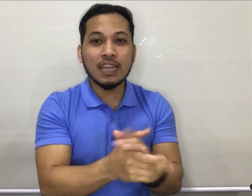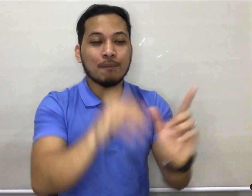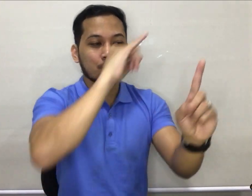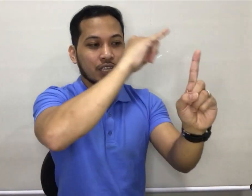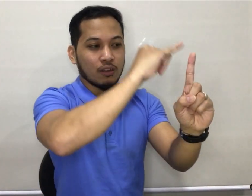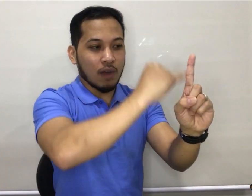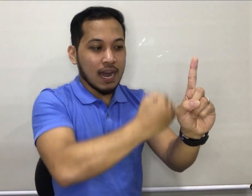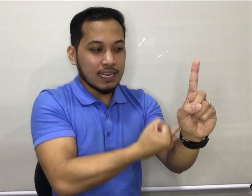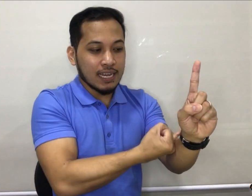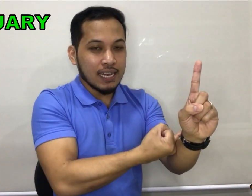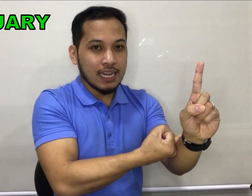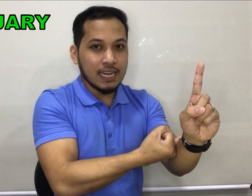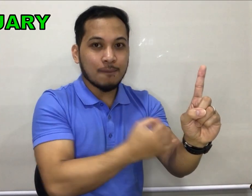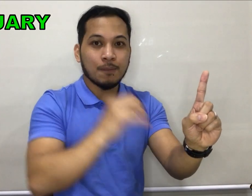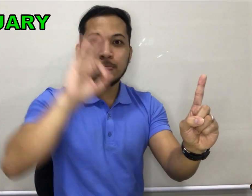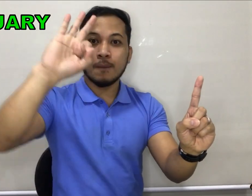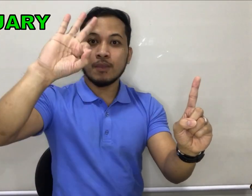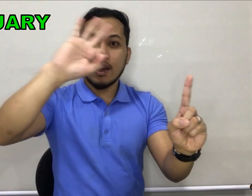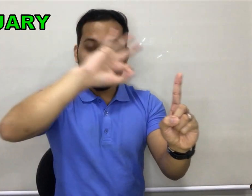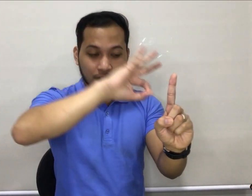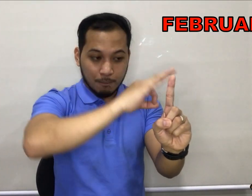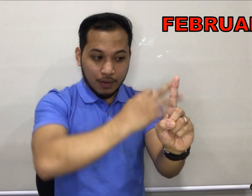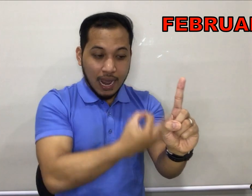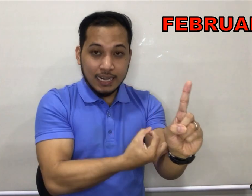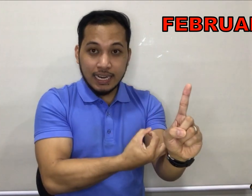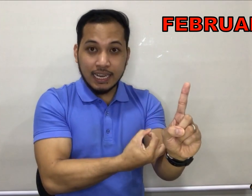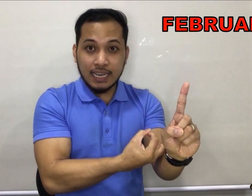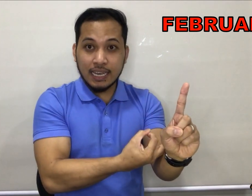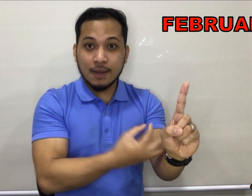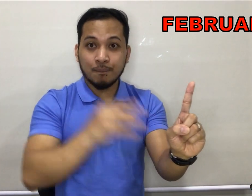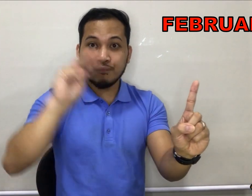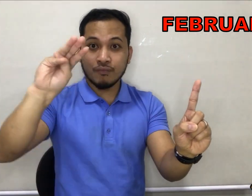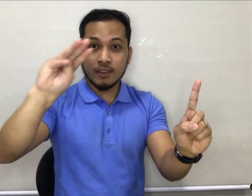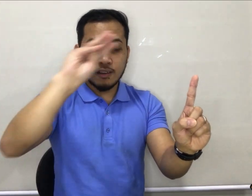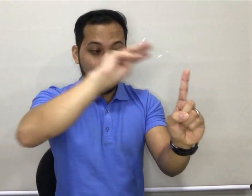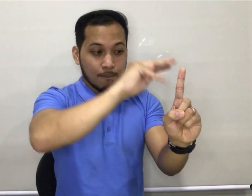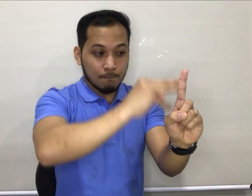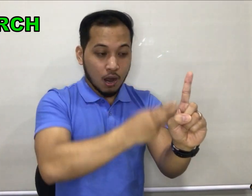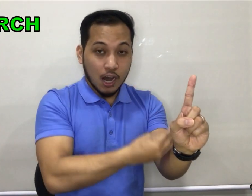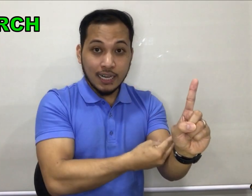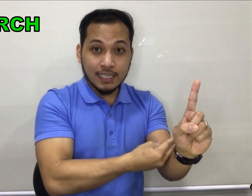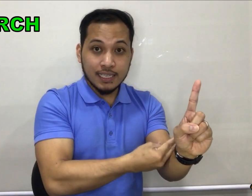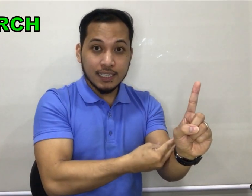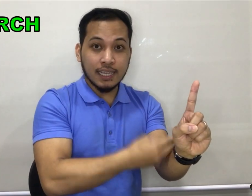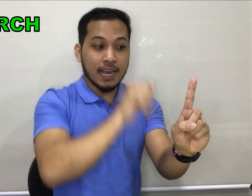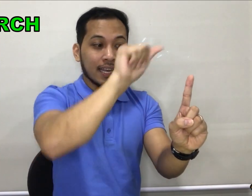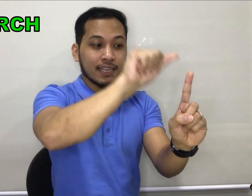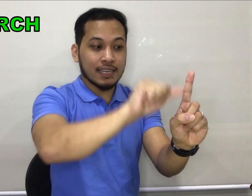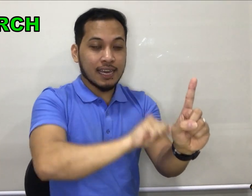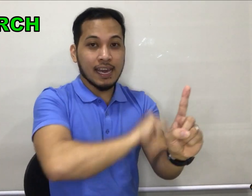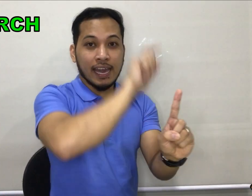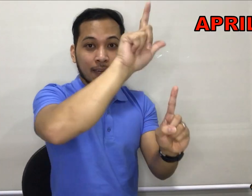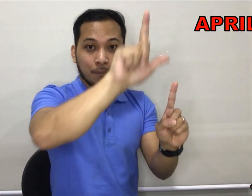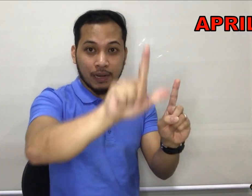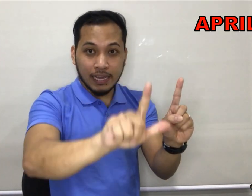the top. January. February. March. Then April.